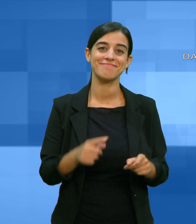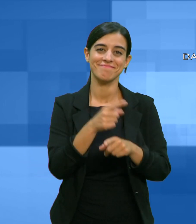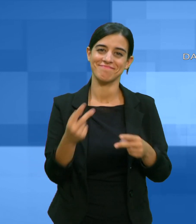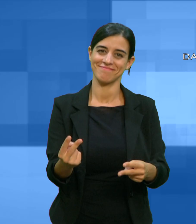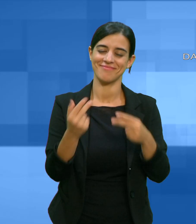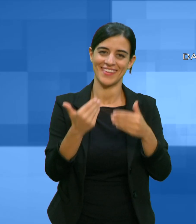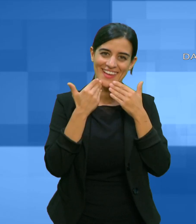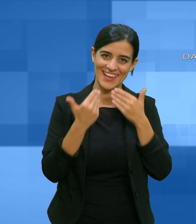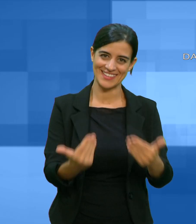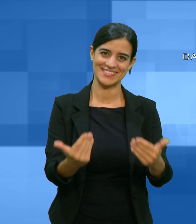averci seguito